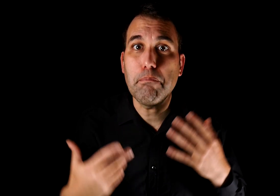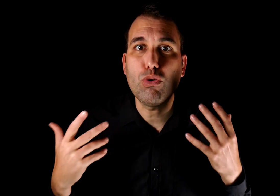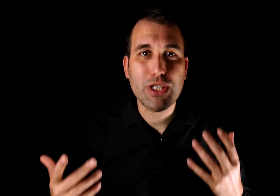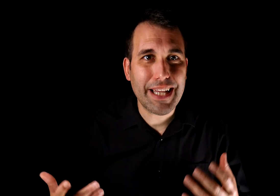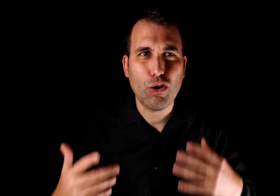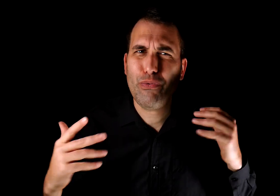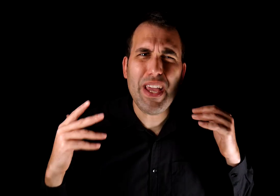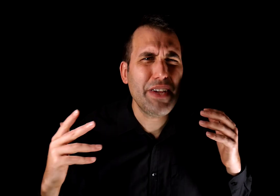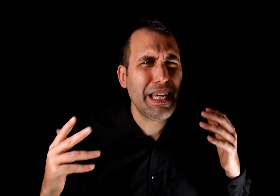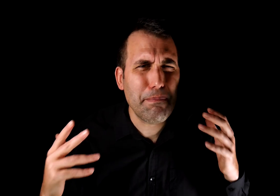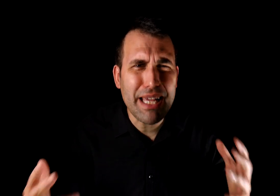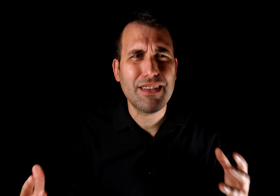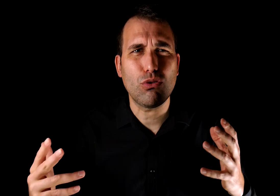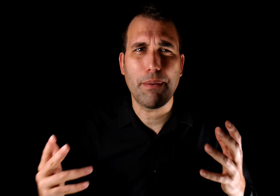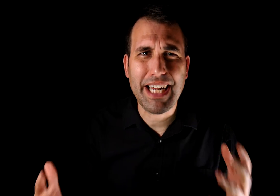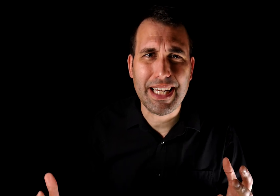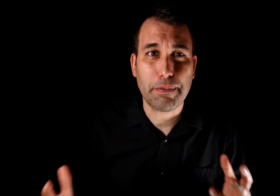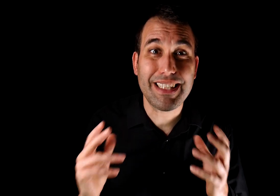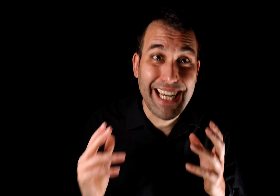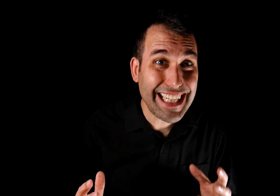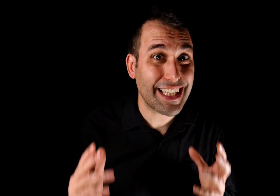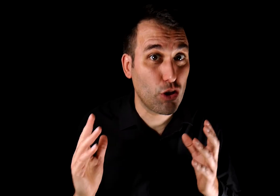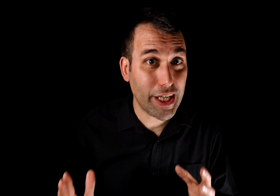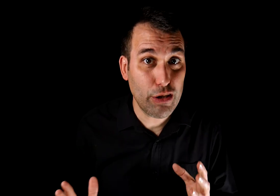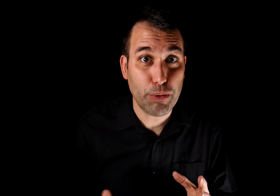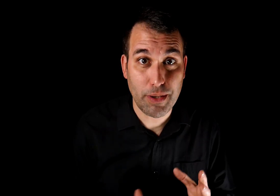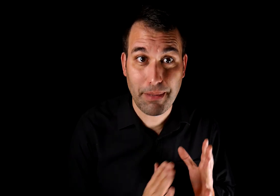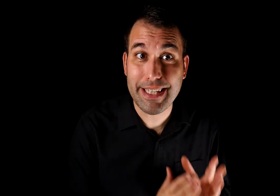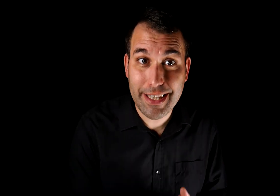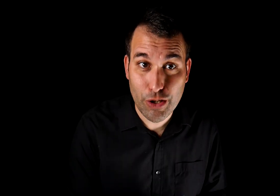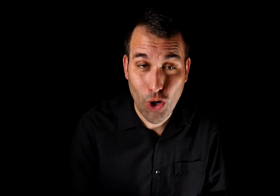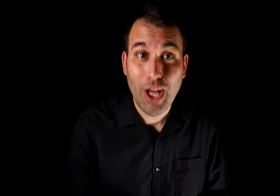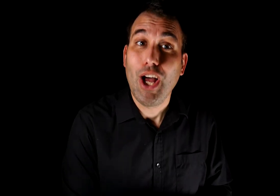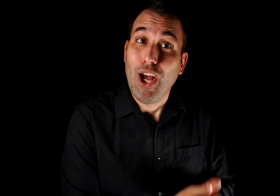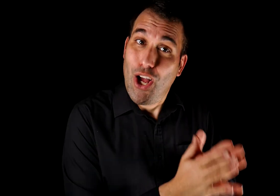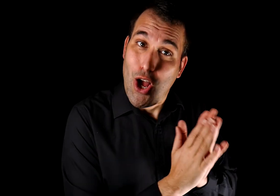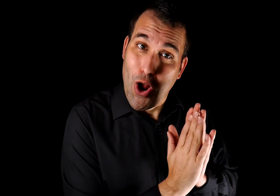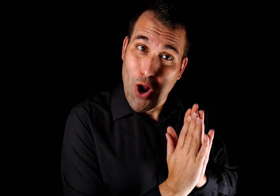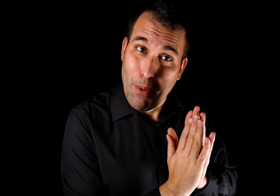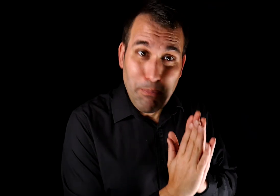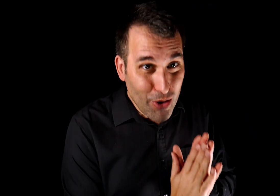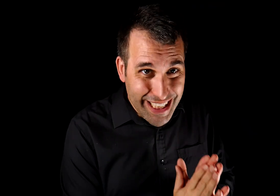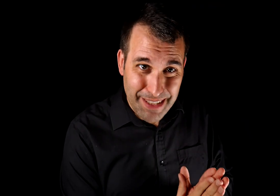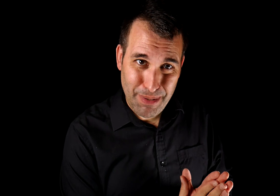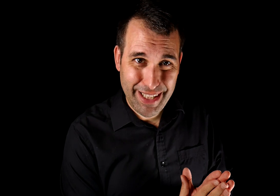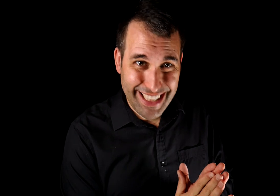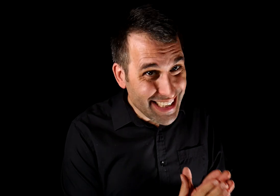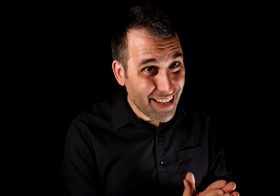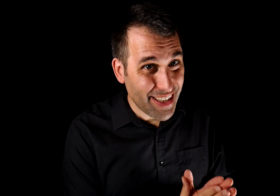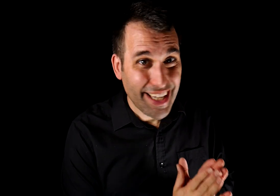buscando febrilmente una manera de abstenerse de corregir un posible malentendido, porque simplemente sabe que